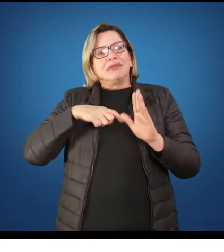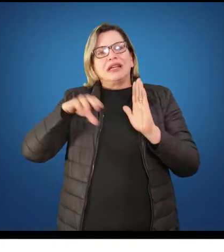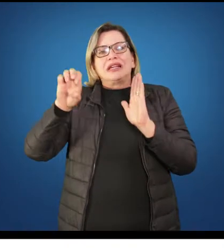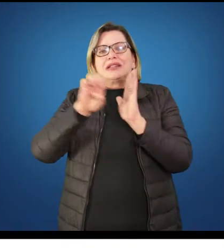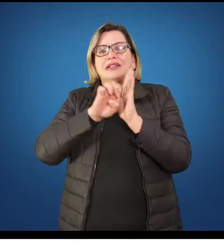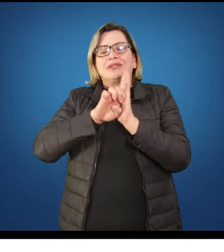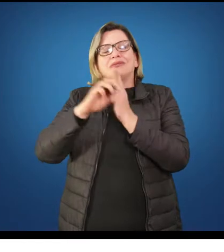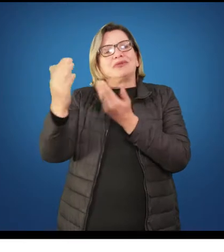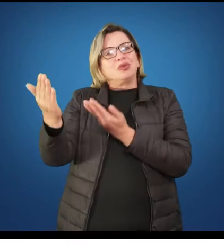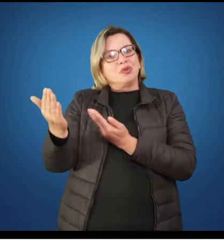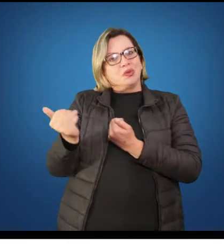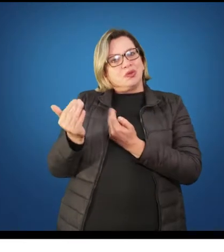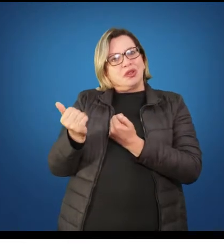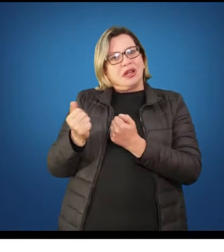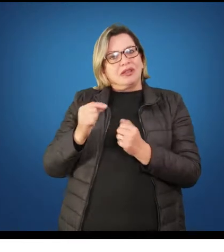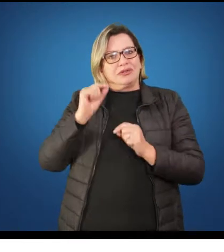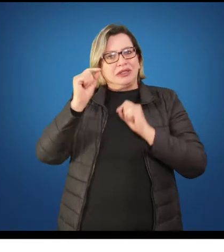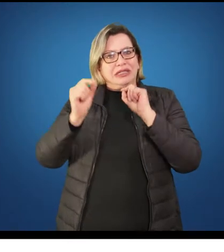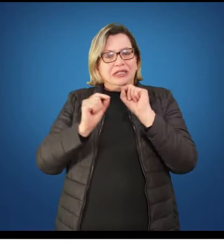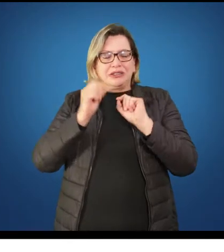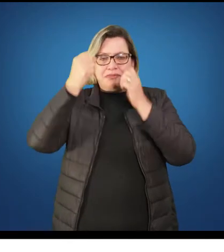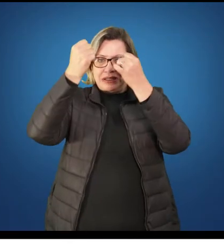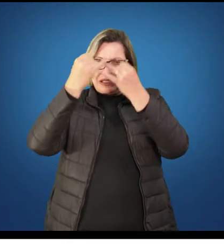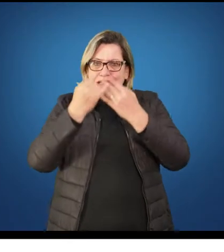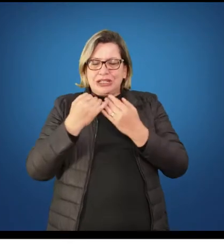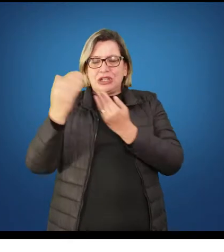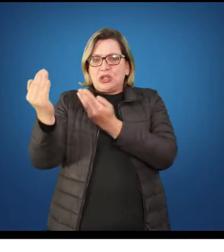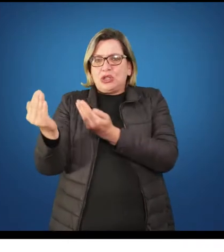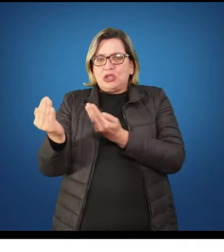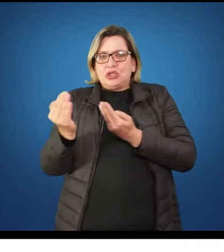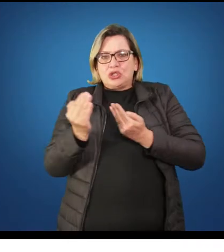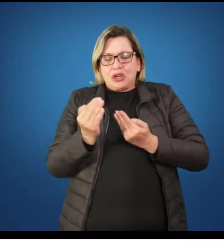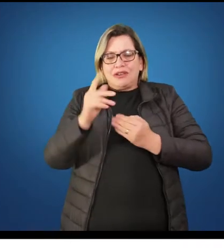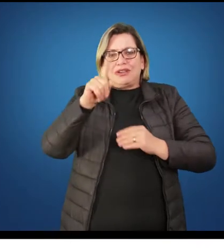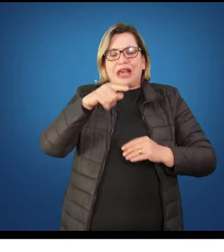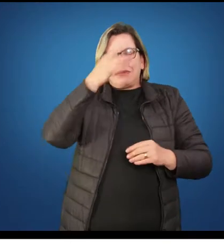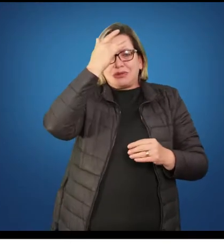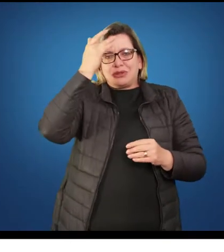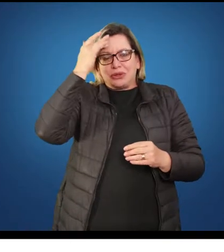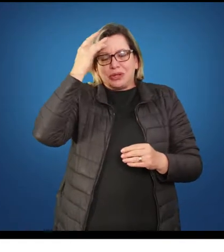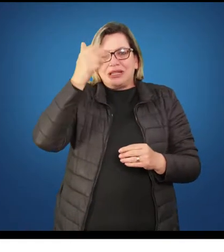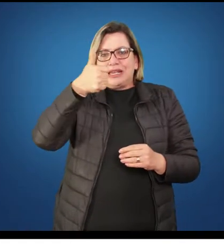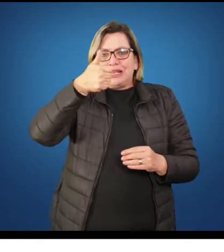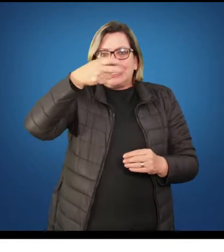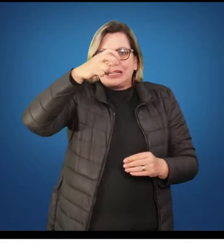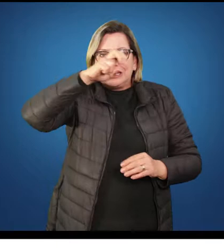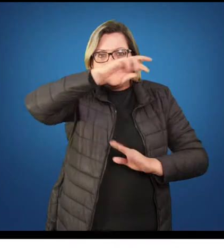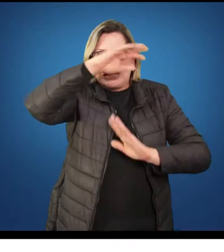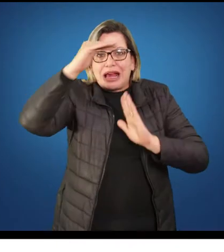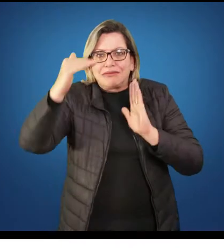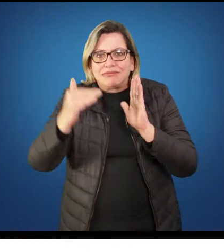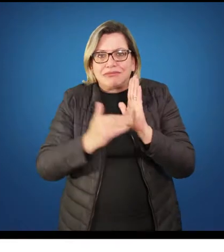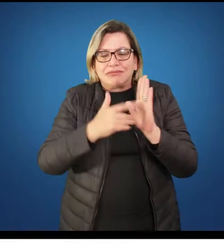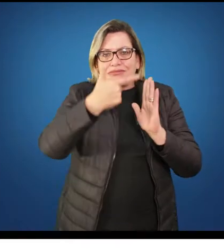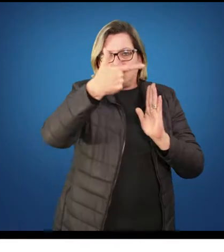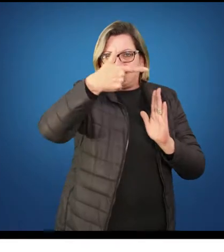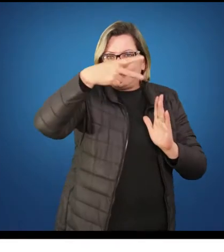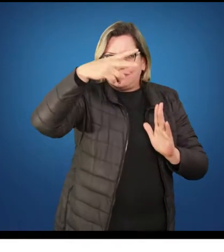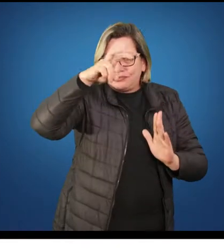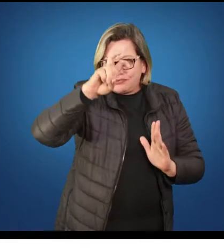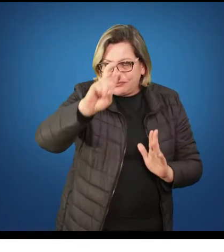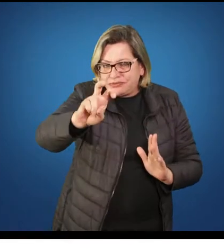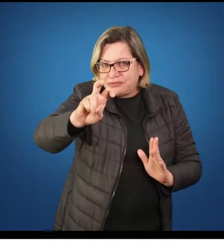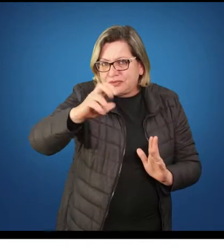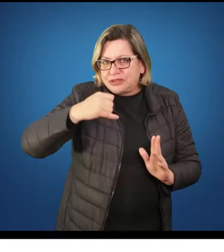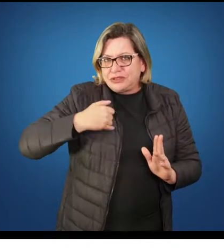como jovem e ou adolescente, de acordo com a lei que vai favorecê-lo. Se a lei do Estatuto da Criança e do